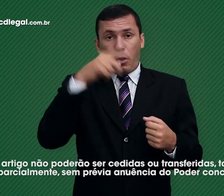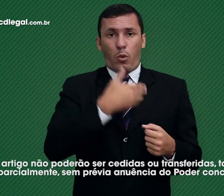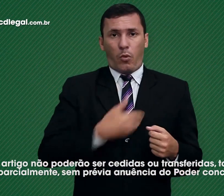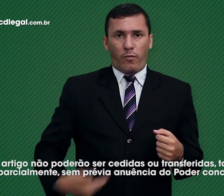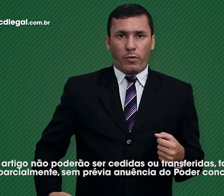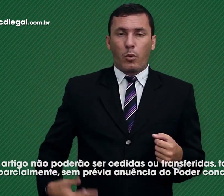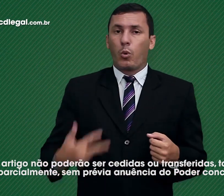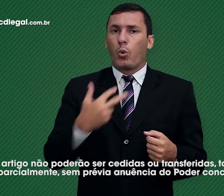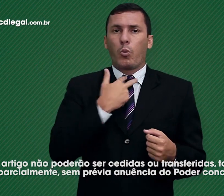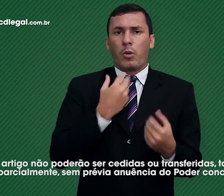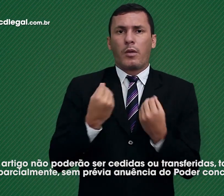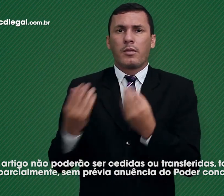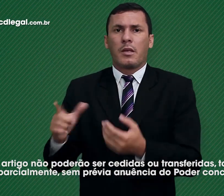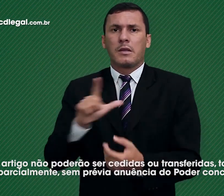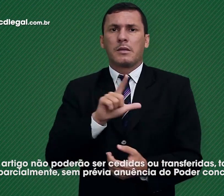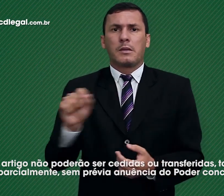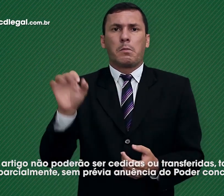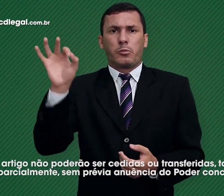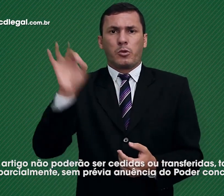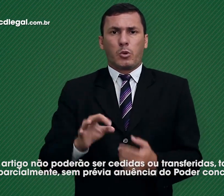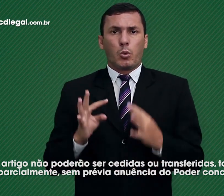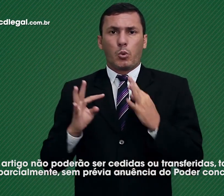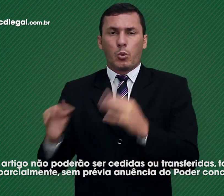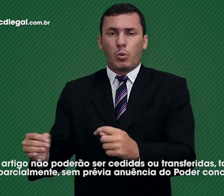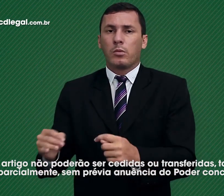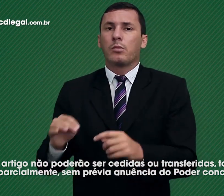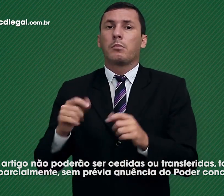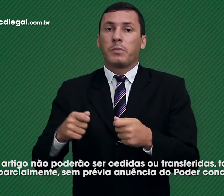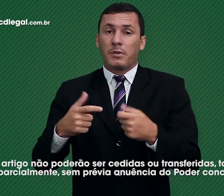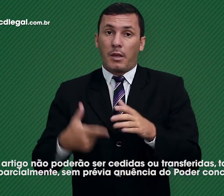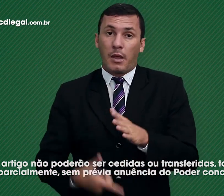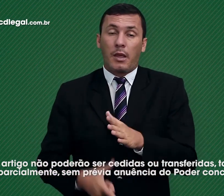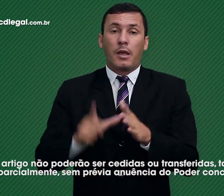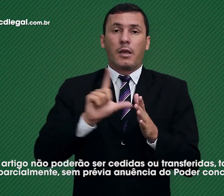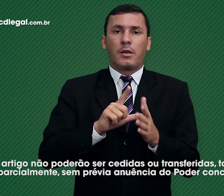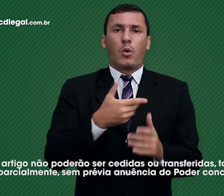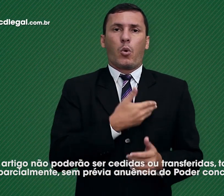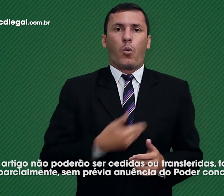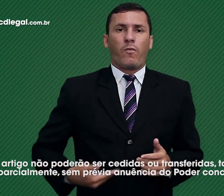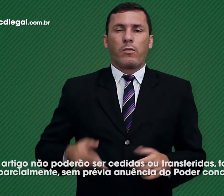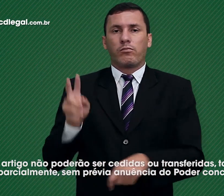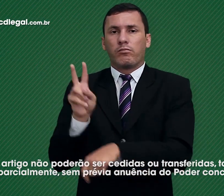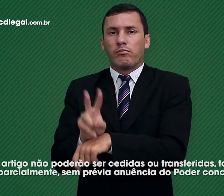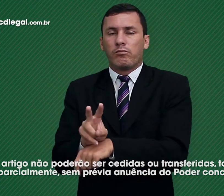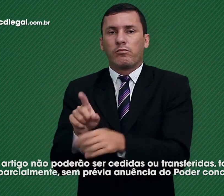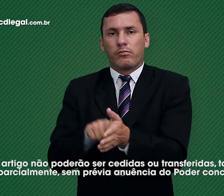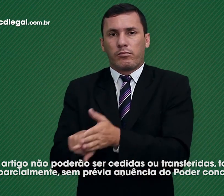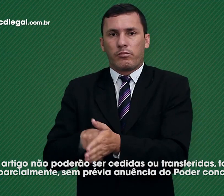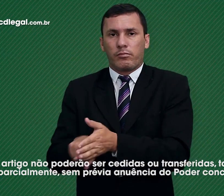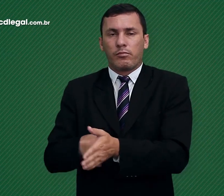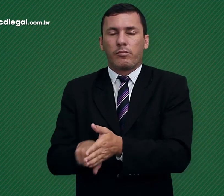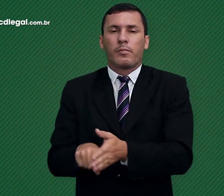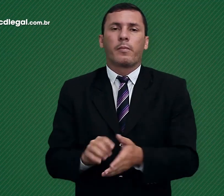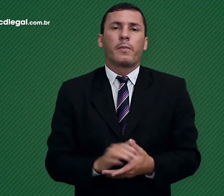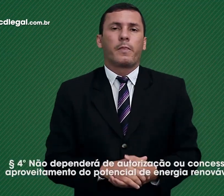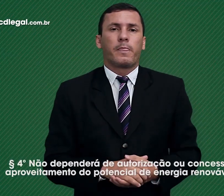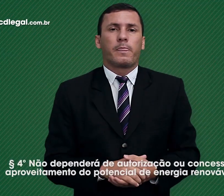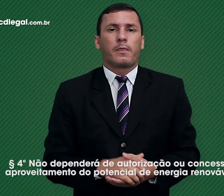cedidas ou transferidas total ou parcialmente sem prévia anuência do poder concedente. §